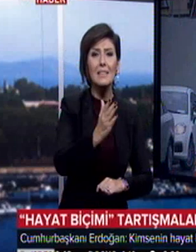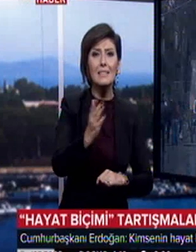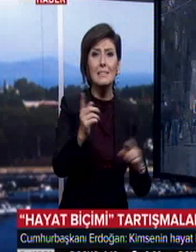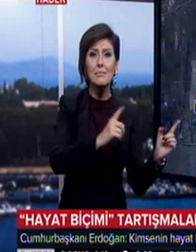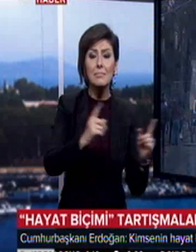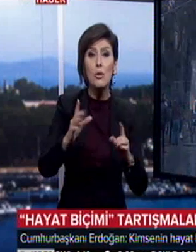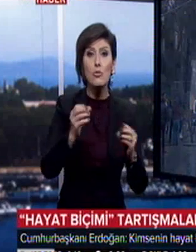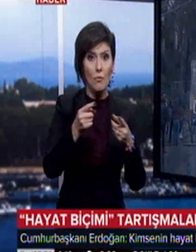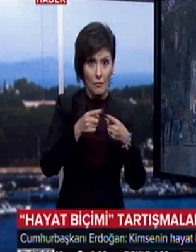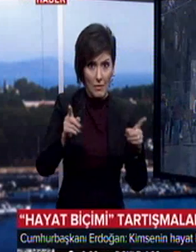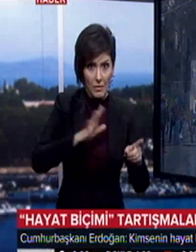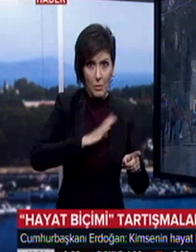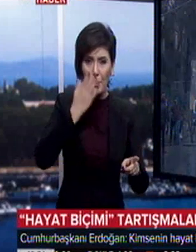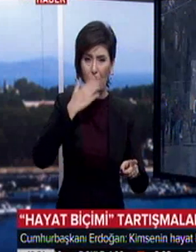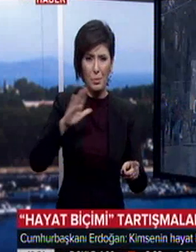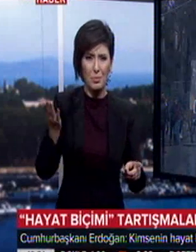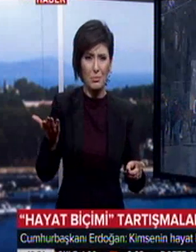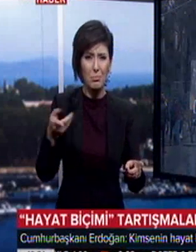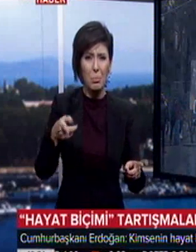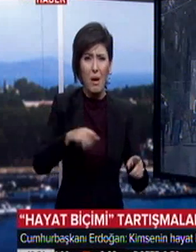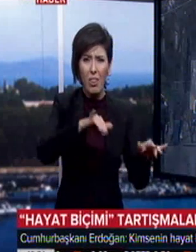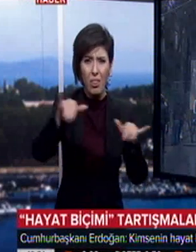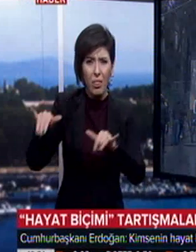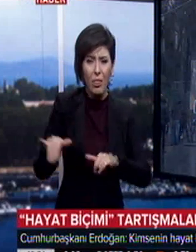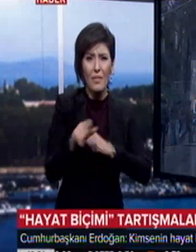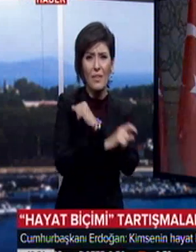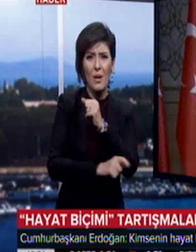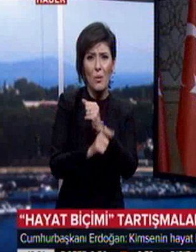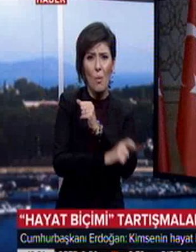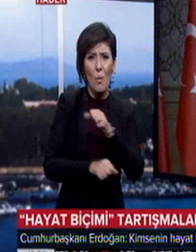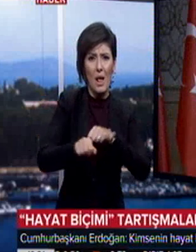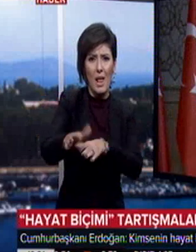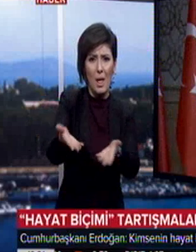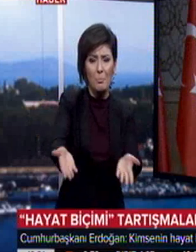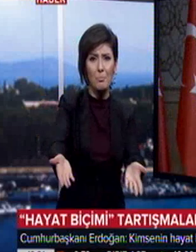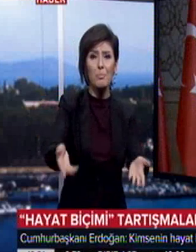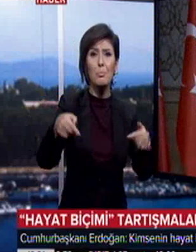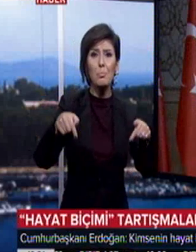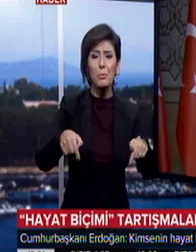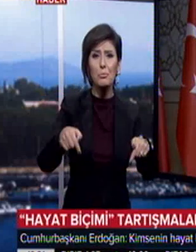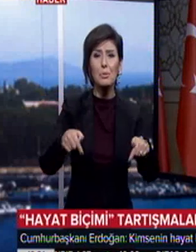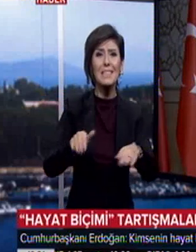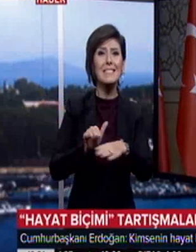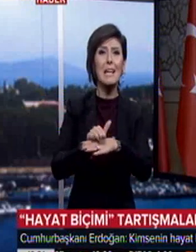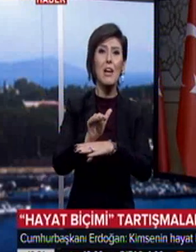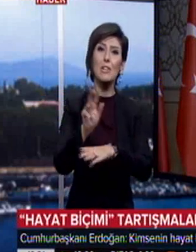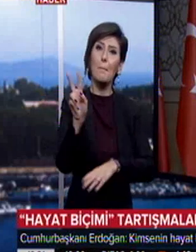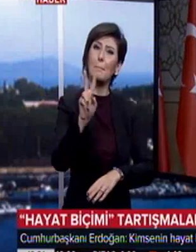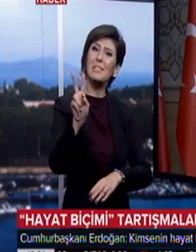aşkına ne fark var? Bunların hepsi de terör eylemidir. Hemen bunu yaşam biçimleri vesaire buraya